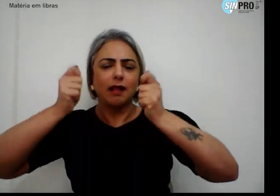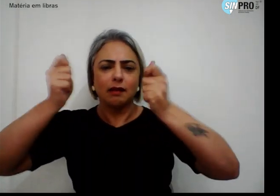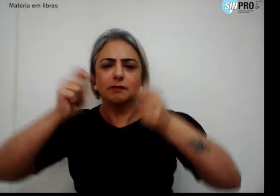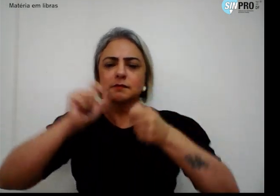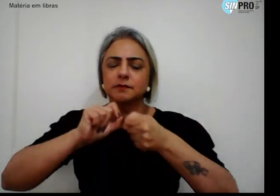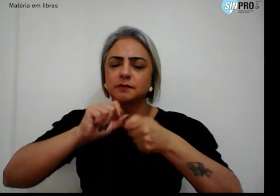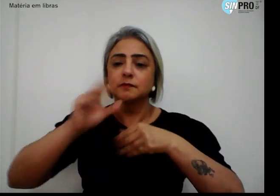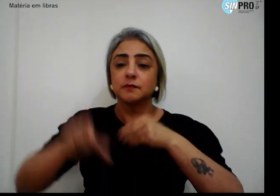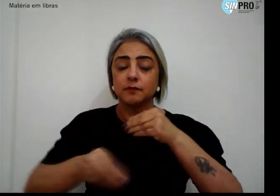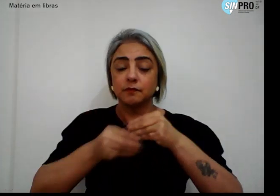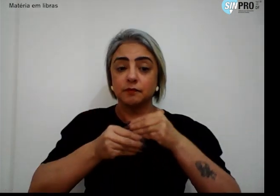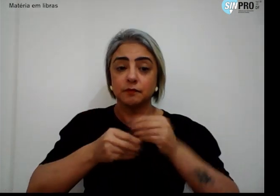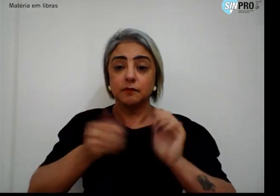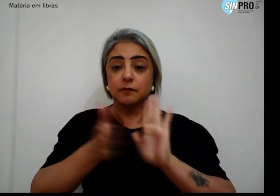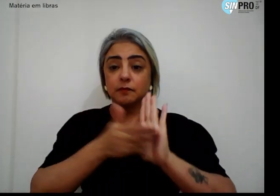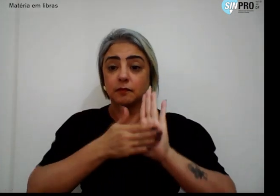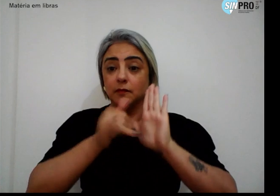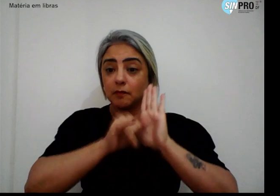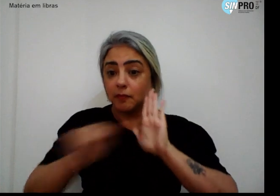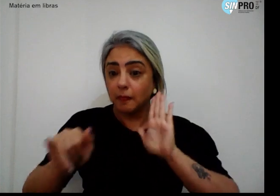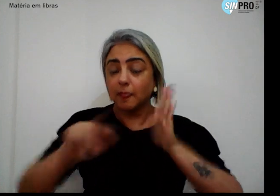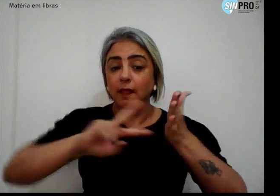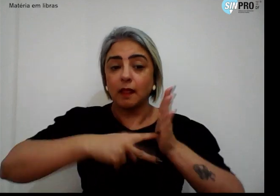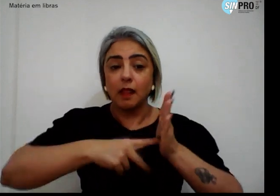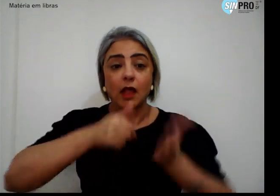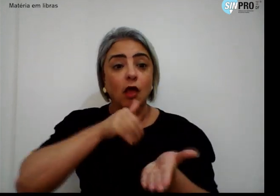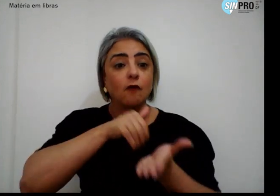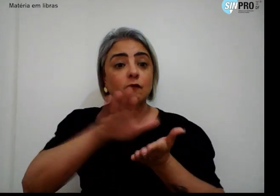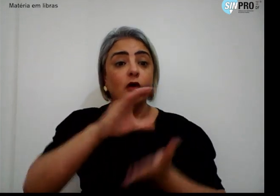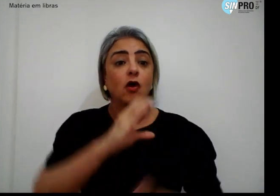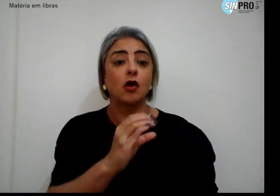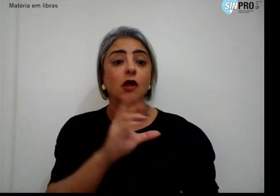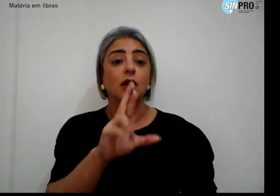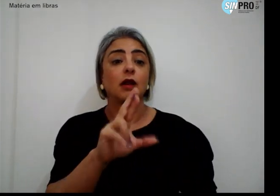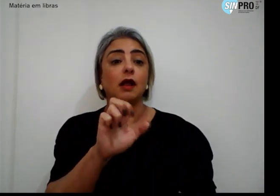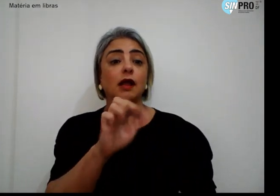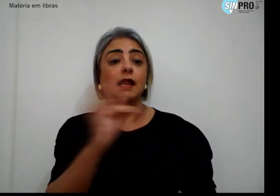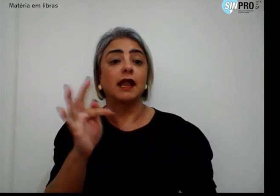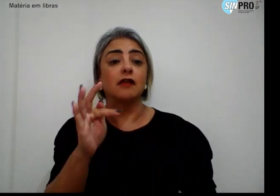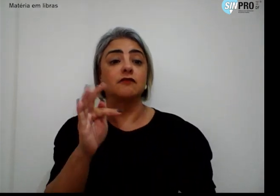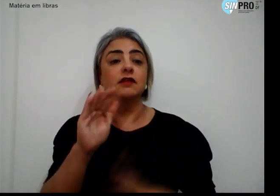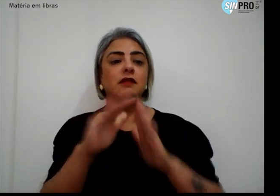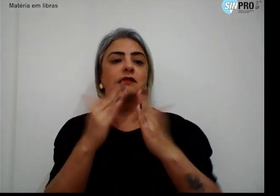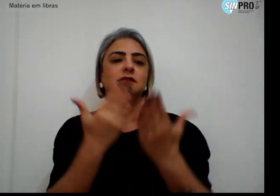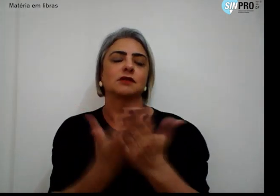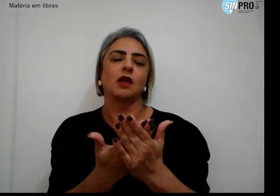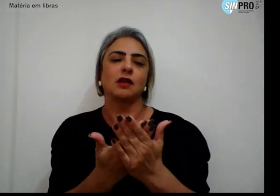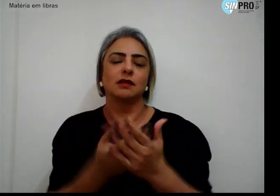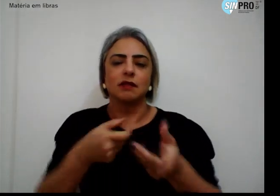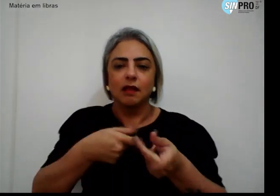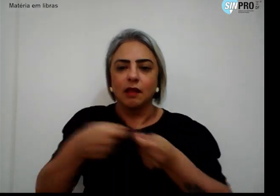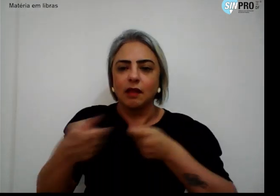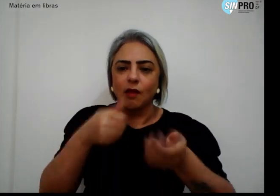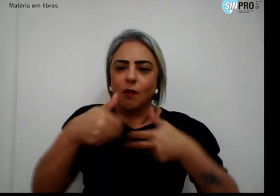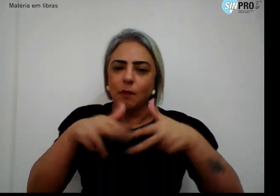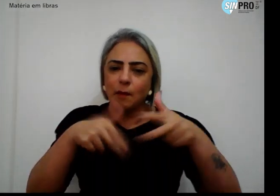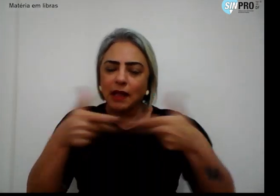parte da campanha do Simpro Fora CREF das escolas. O material impresso pode ser